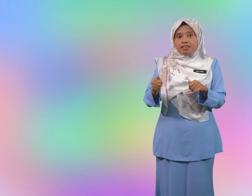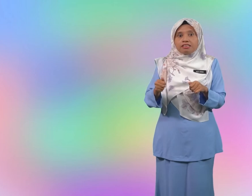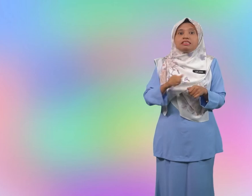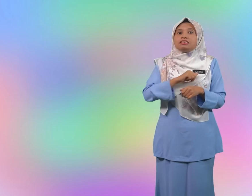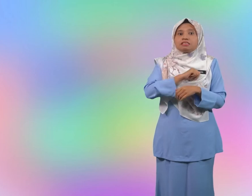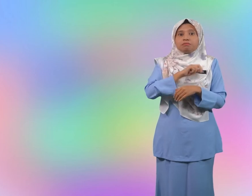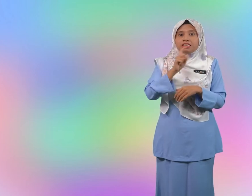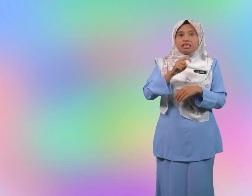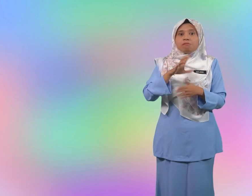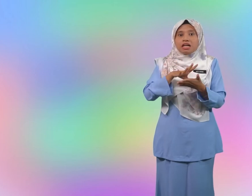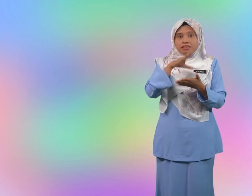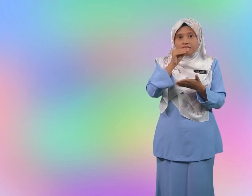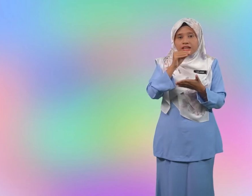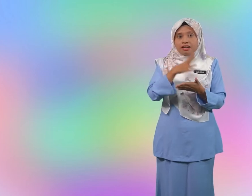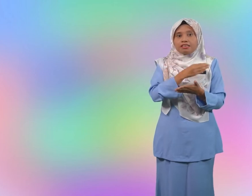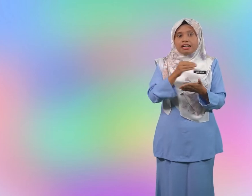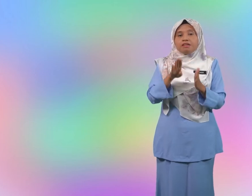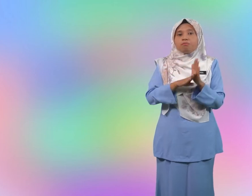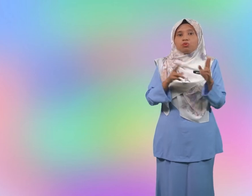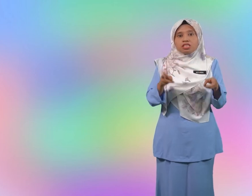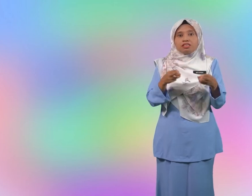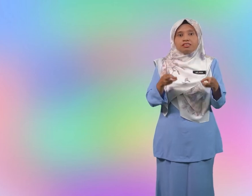mesti belajar dan berusaha